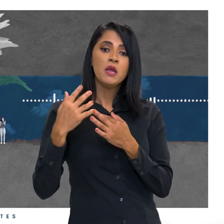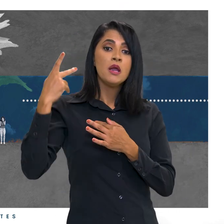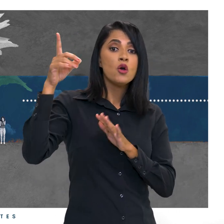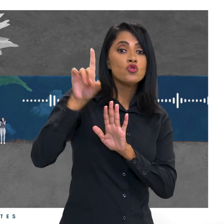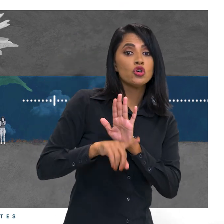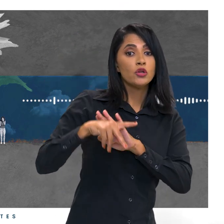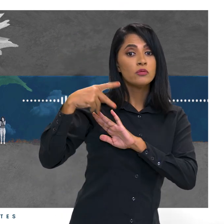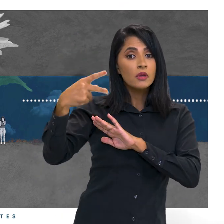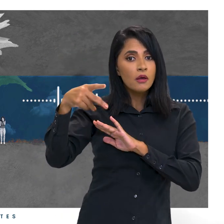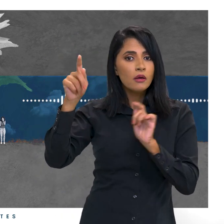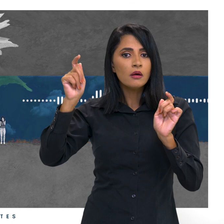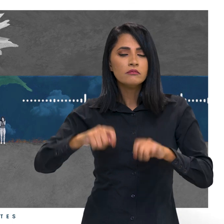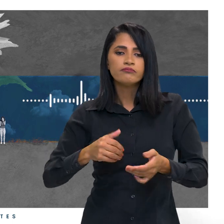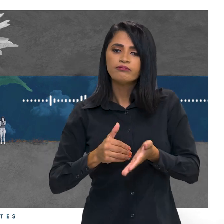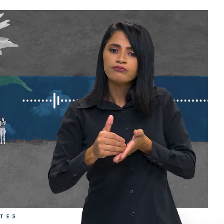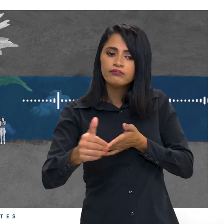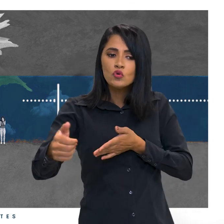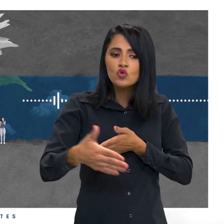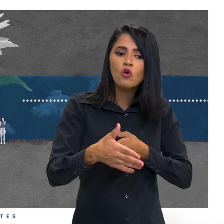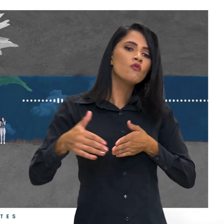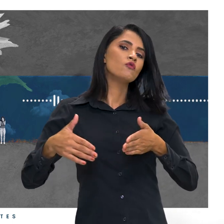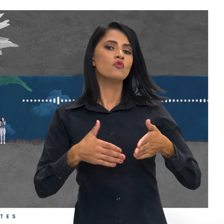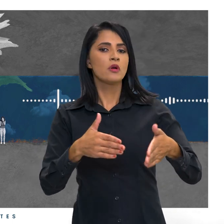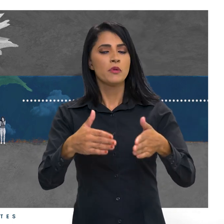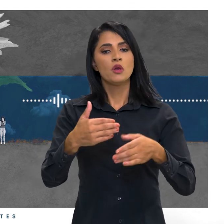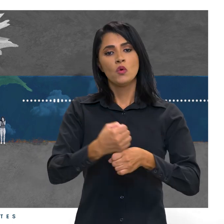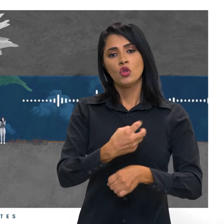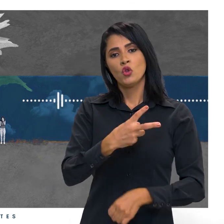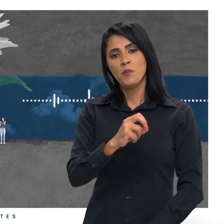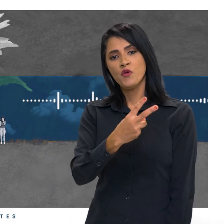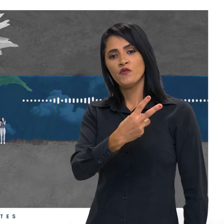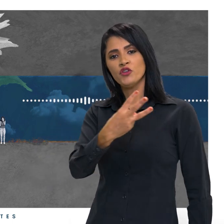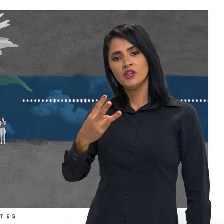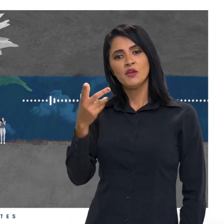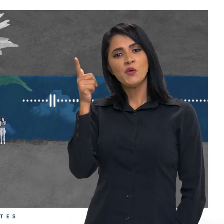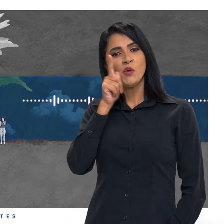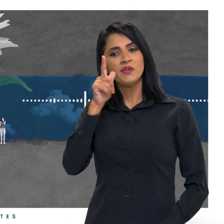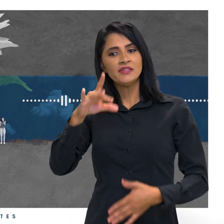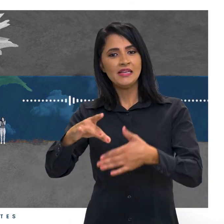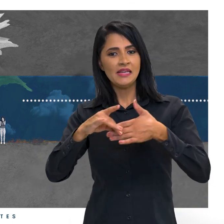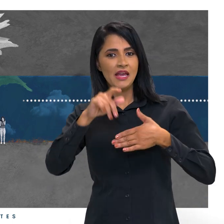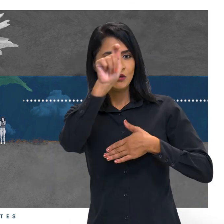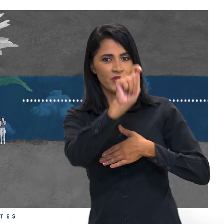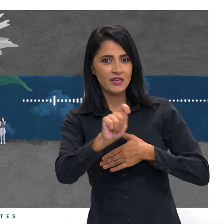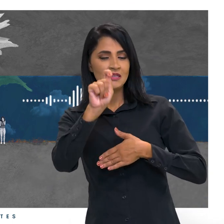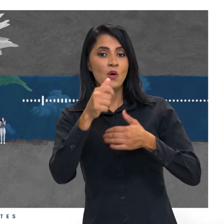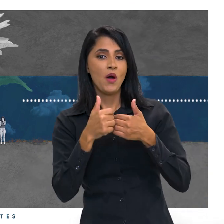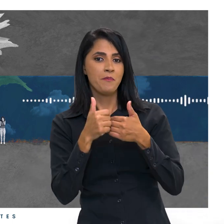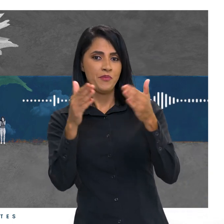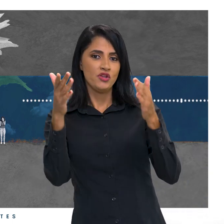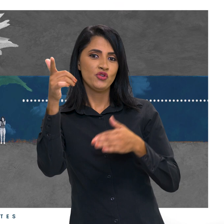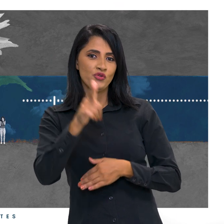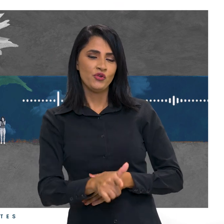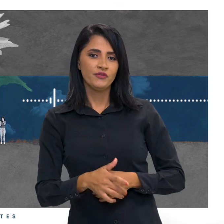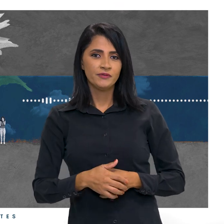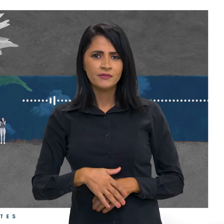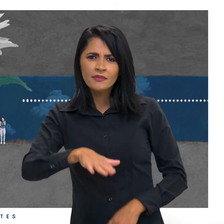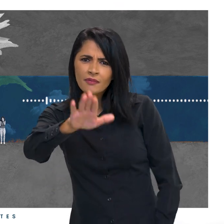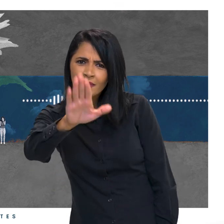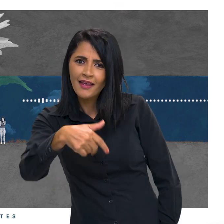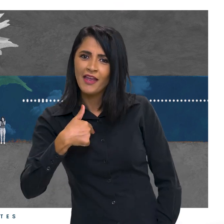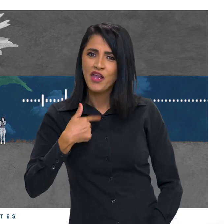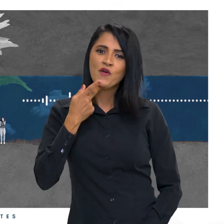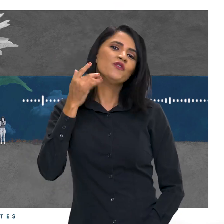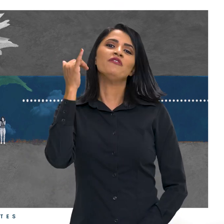começou uma nova trajetória. E em 2023 eu consegui trazer a associação de volta. Ei, agora é o que vou